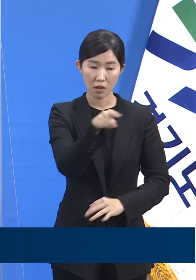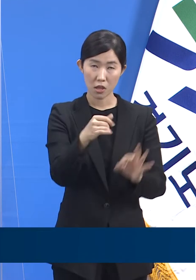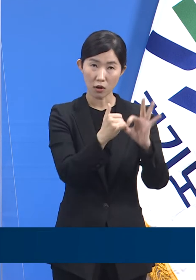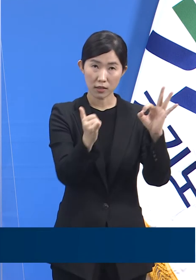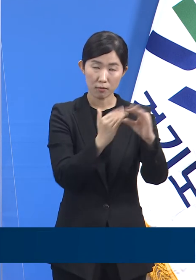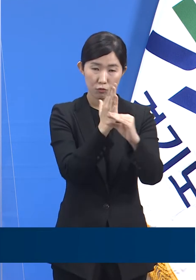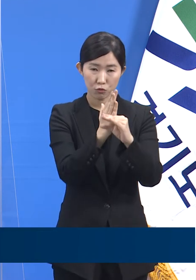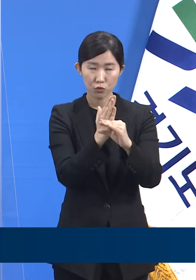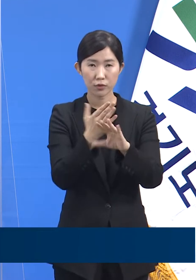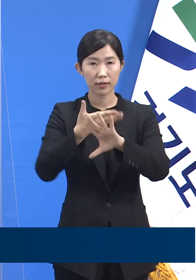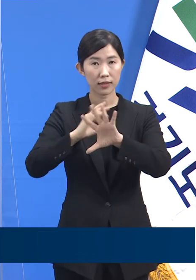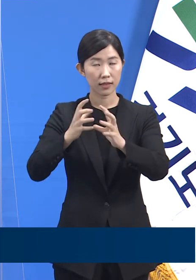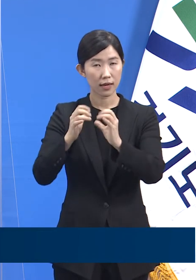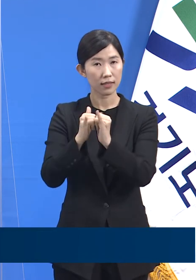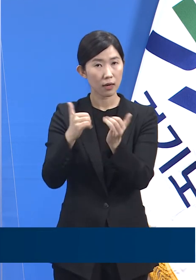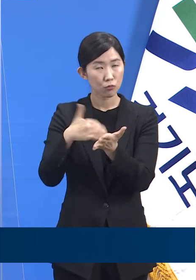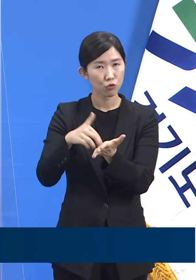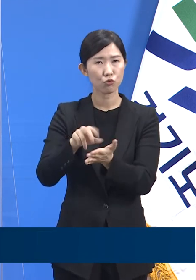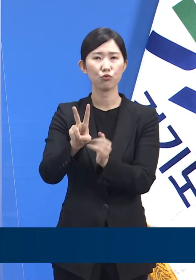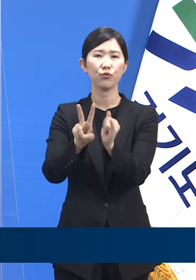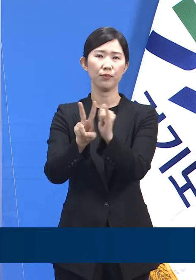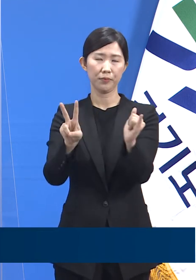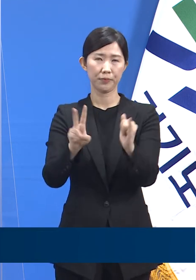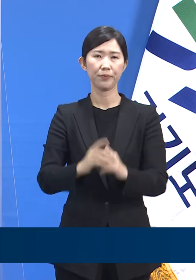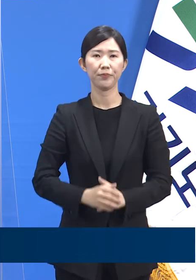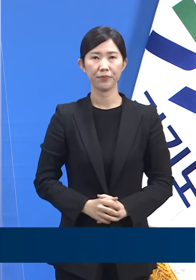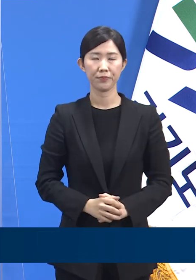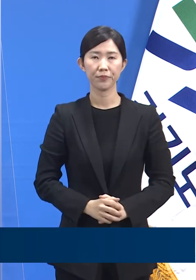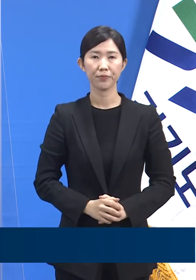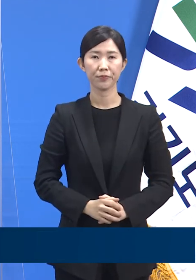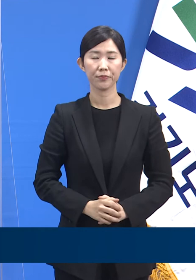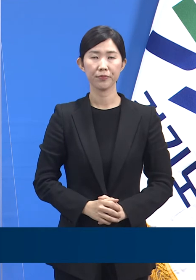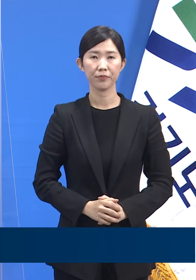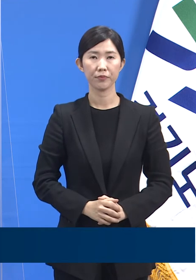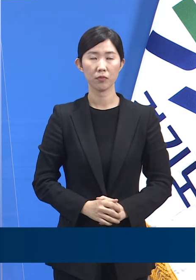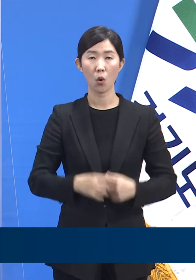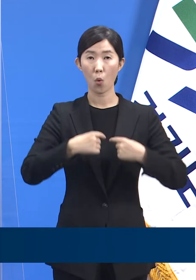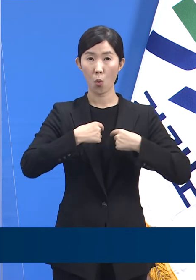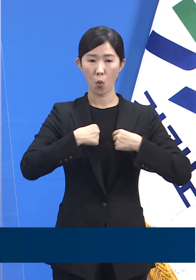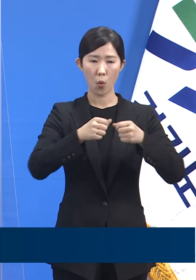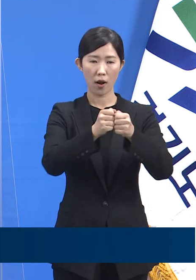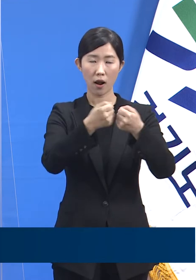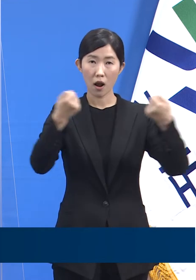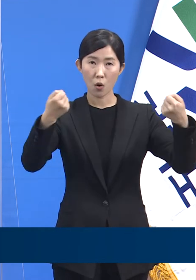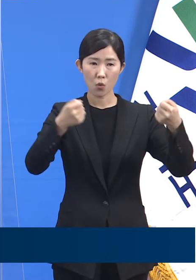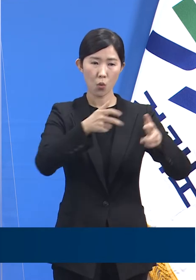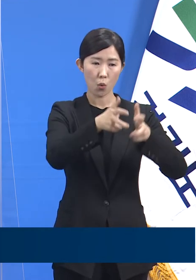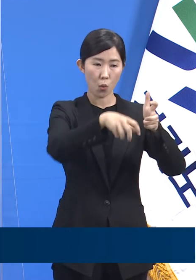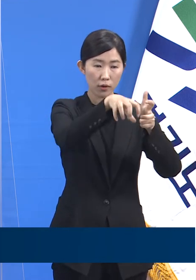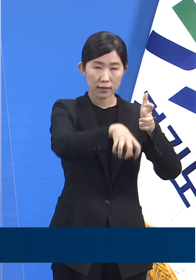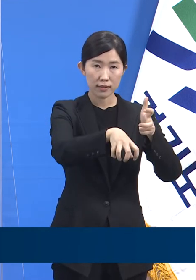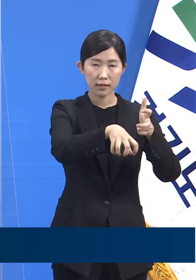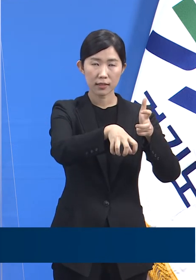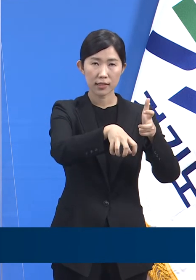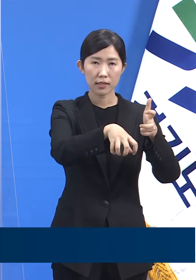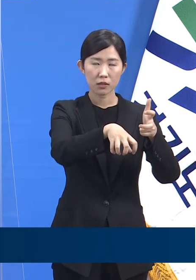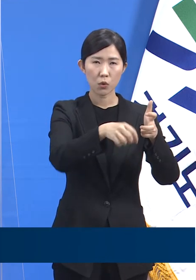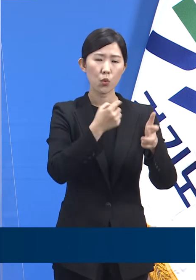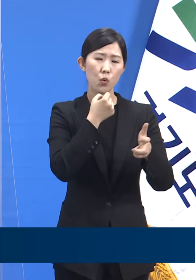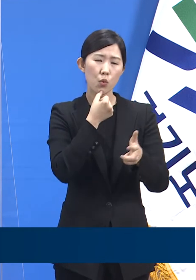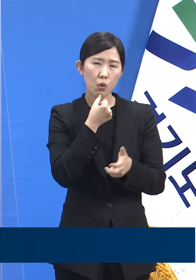확진자는 2명으로 확인되었습니다. 이 가구공장은 6인 규모의 작은